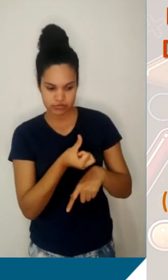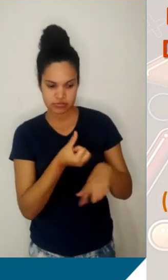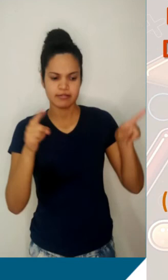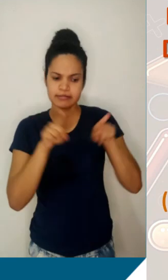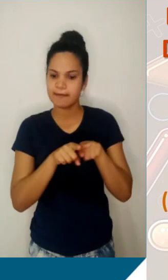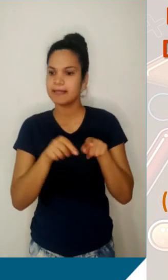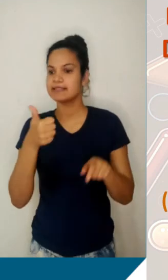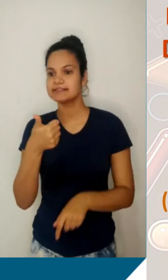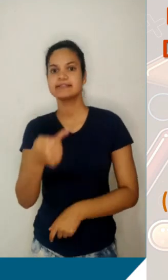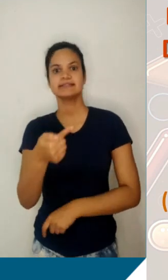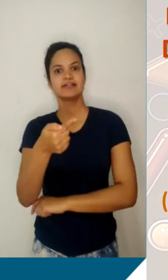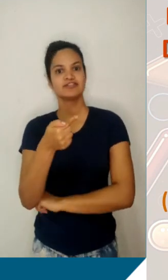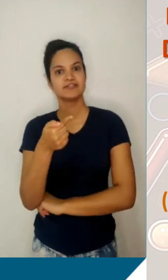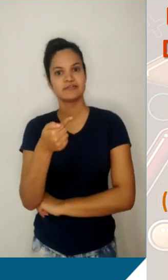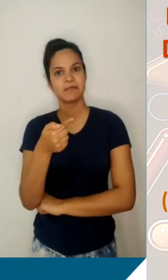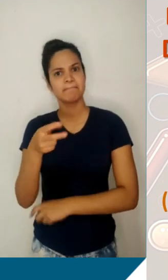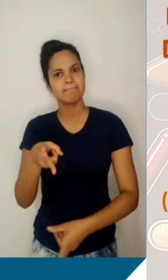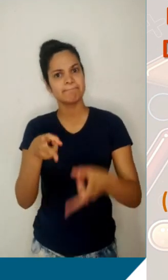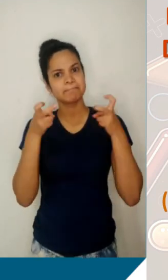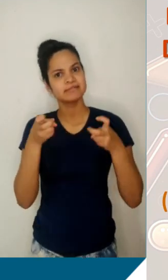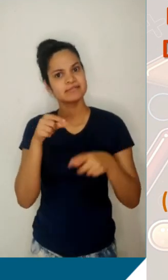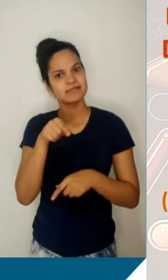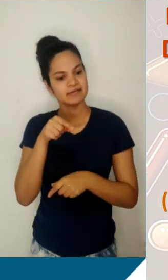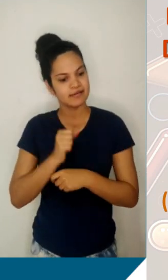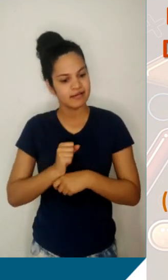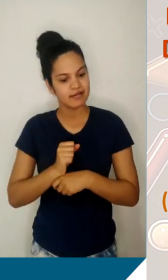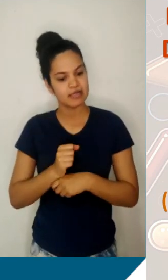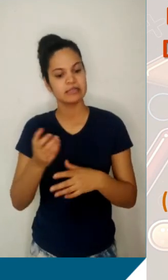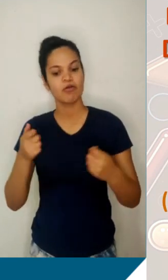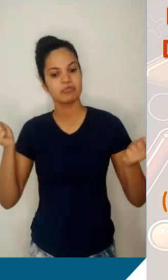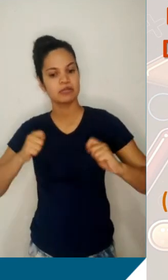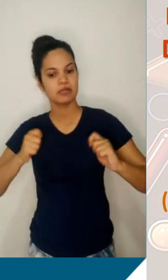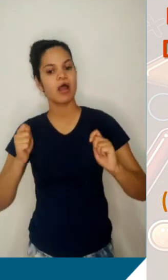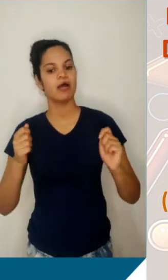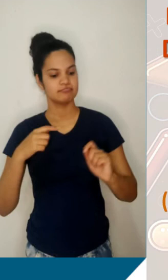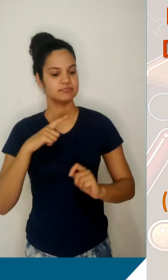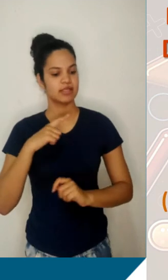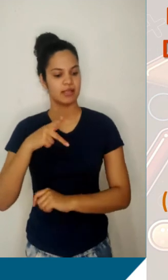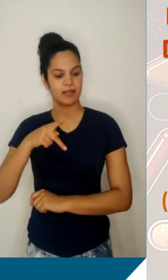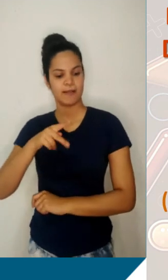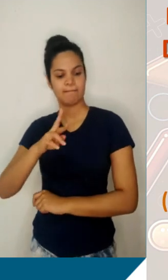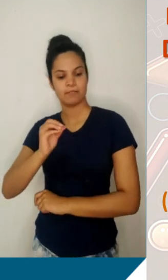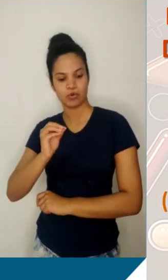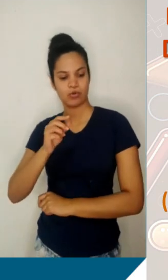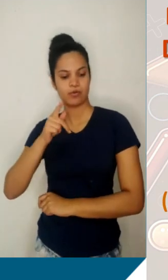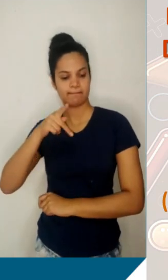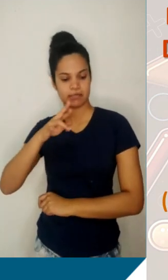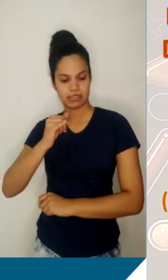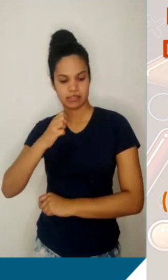do que os anteriores. Repararam? Com isso, a gente pode, então, estabelecer uma propriedade que se verifica em